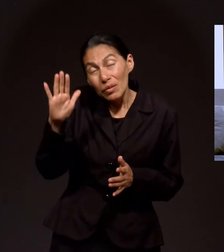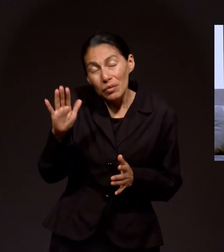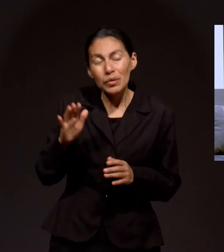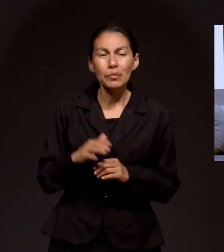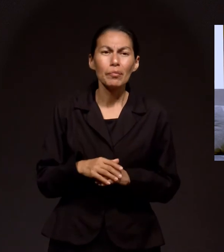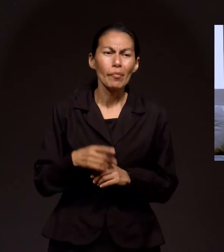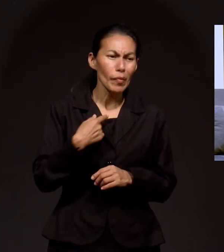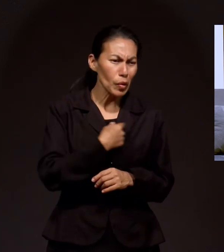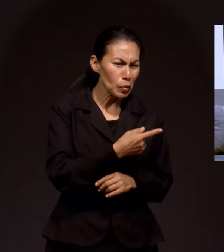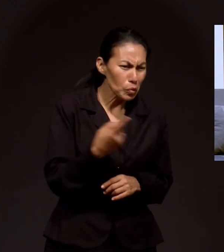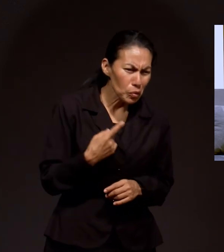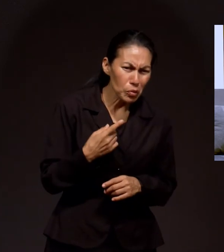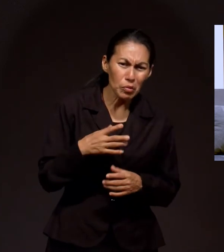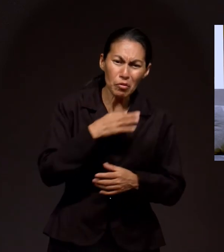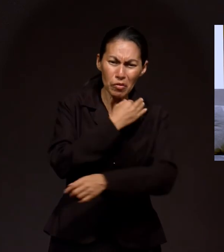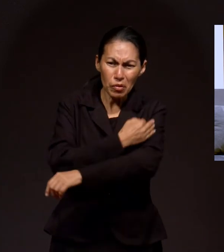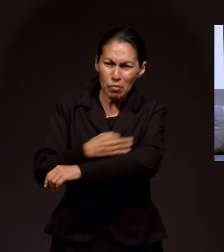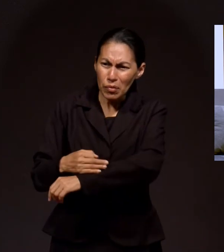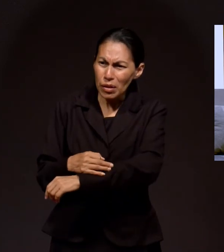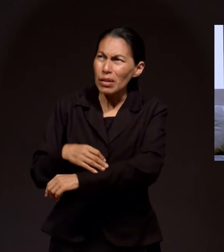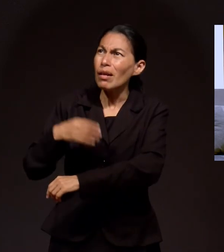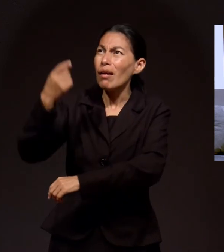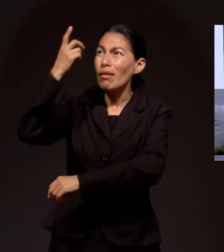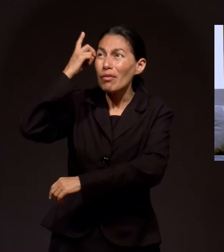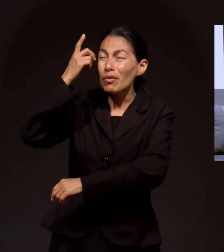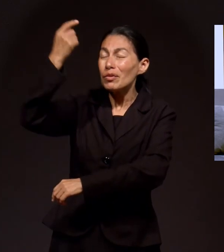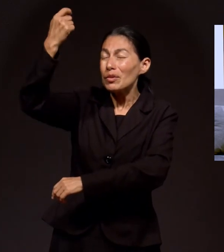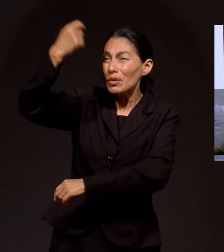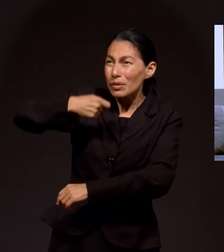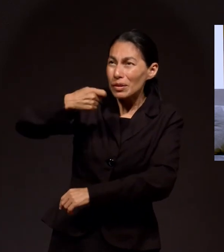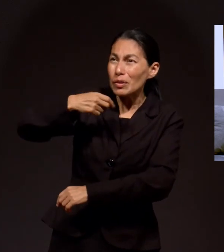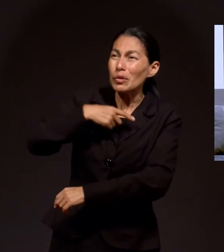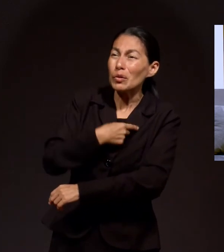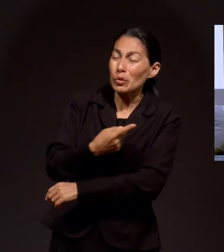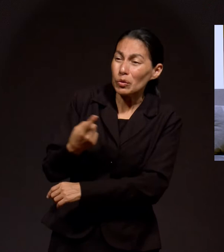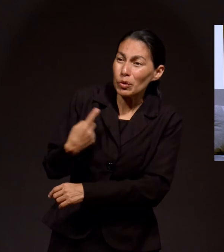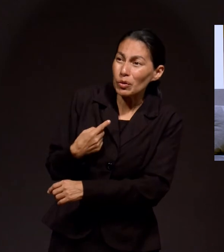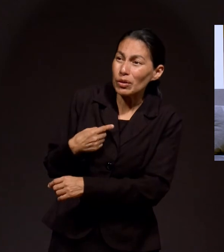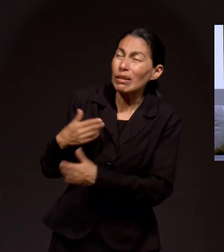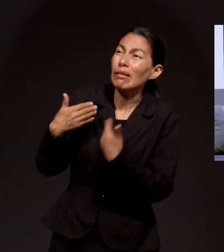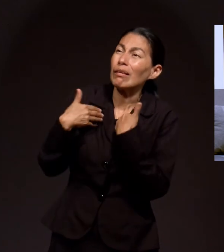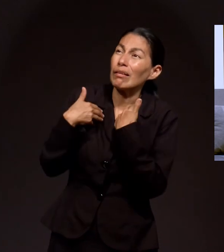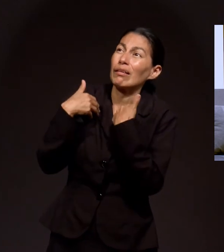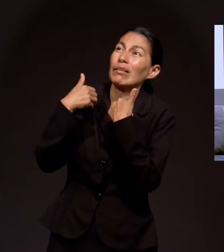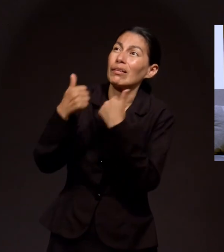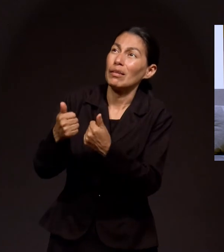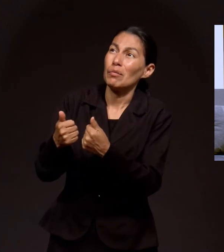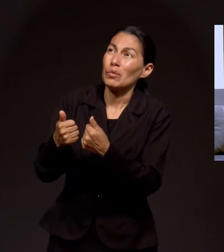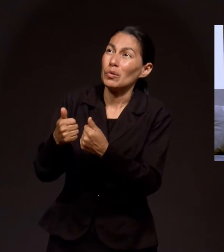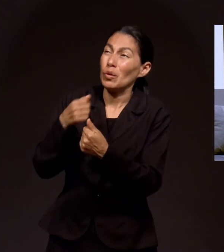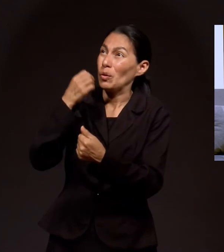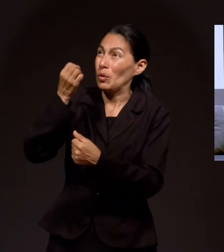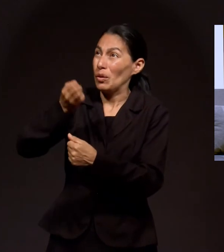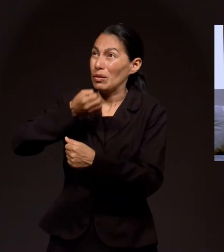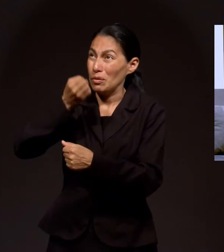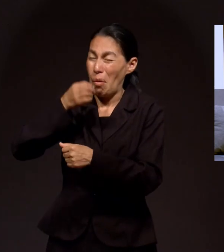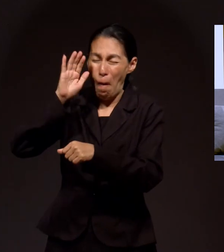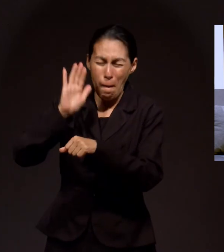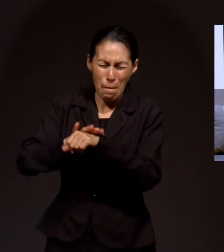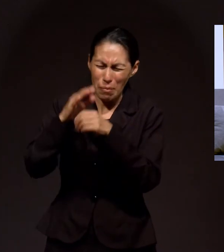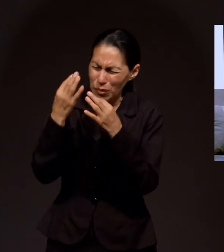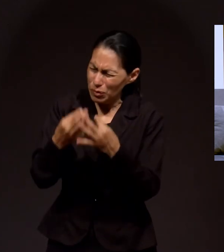Somos bendecidos. Y hemos descubierto que la oración es más que decir, Padre Nuestro, que estás en los cielos.